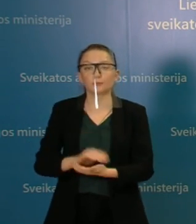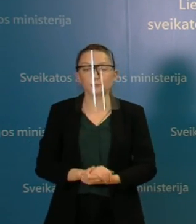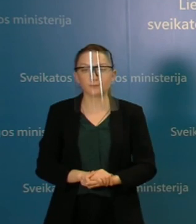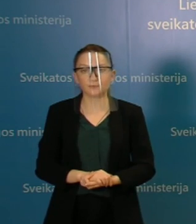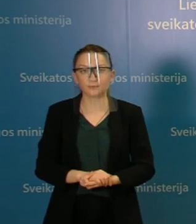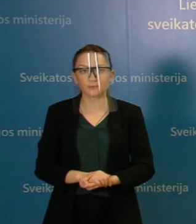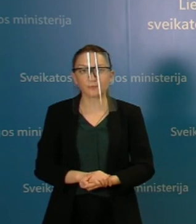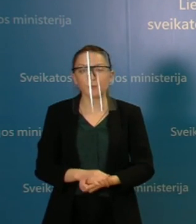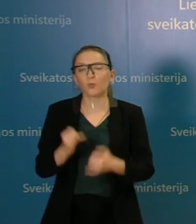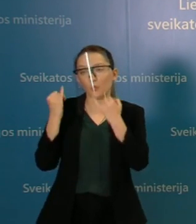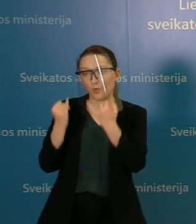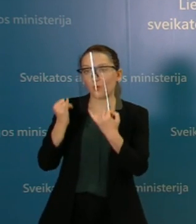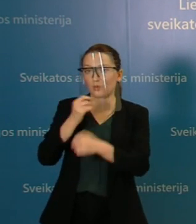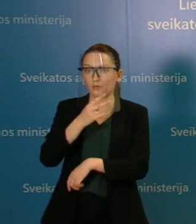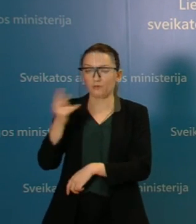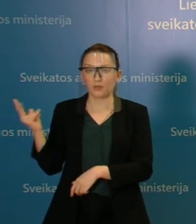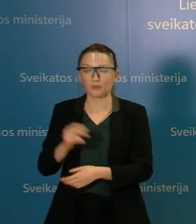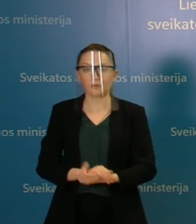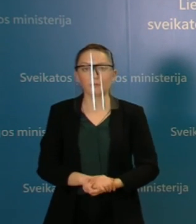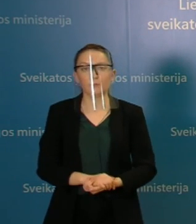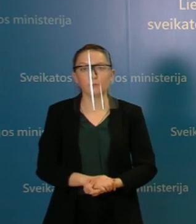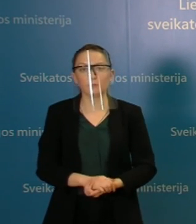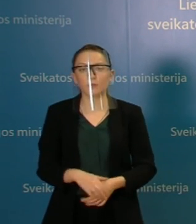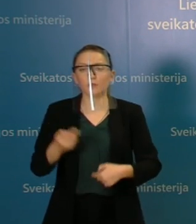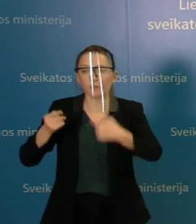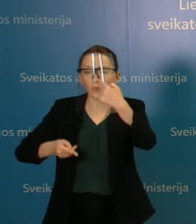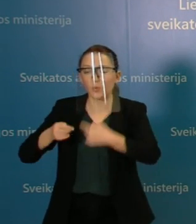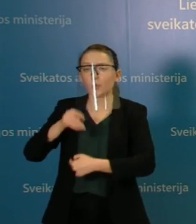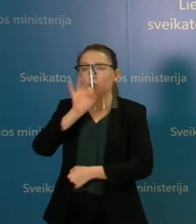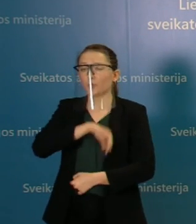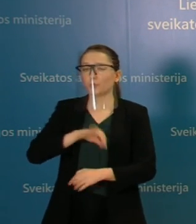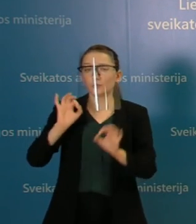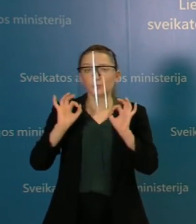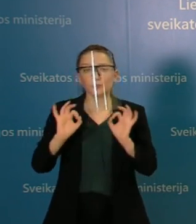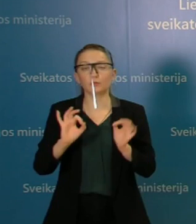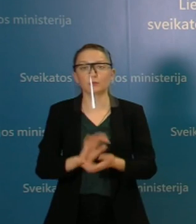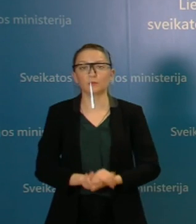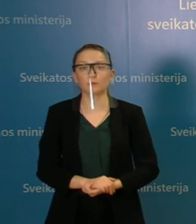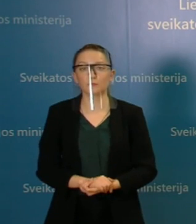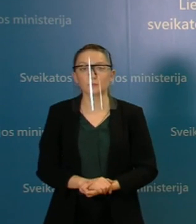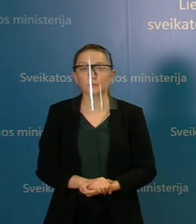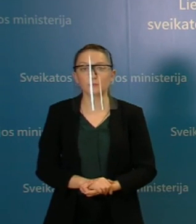Blogai vertinu. Iš tikrųjų, konfrontacija niekam, niekada jokios naudos neatnešė.